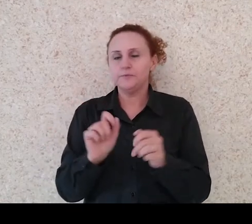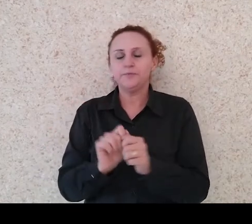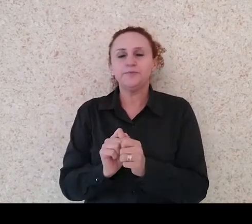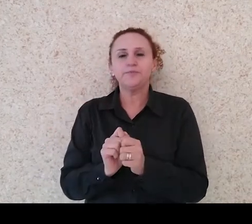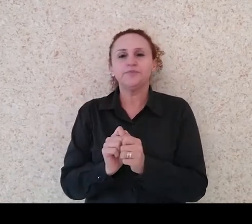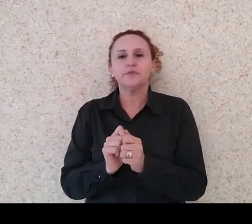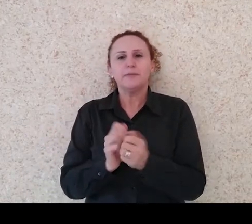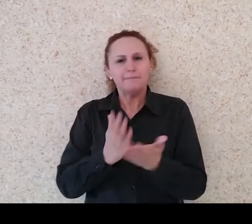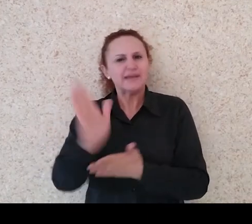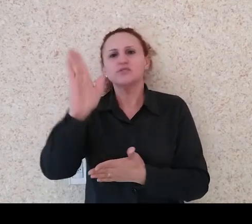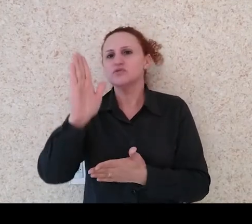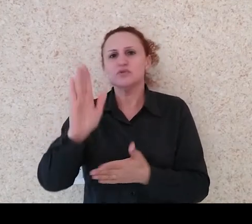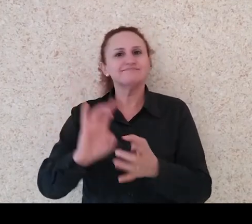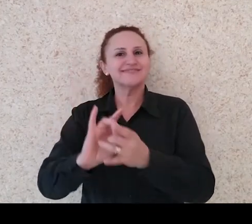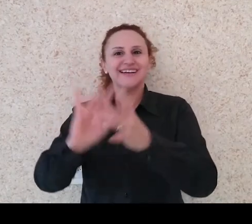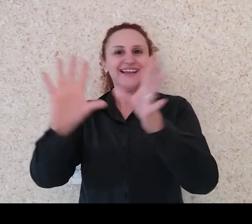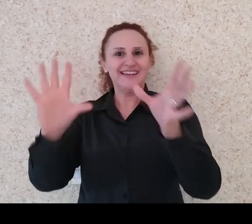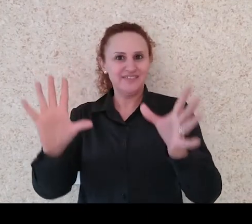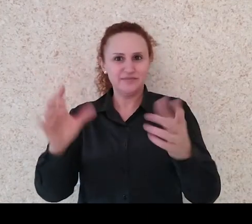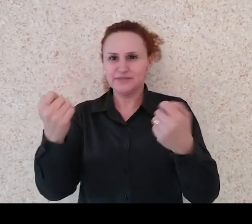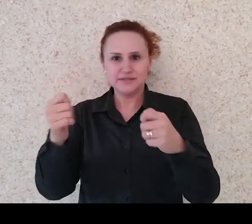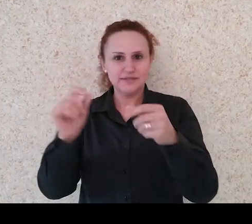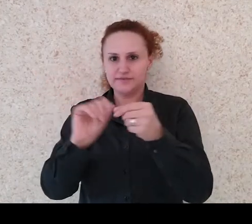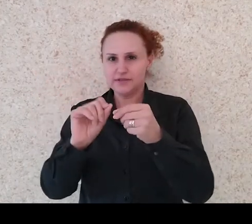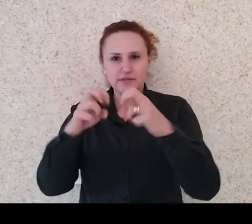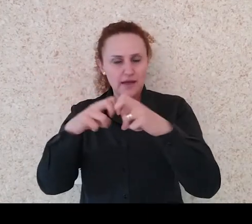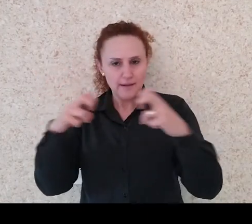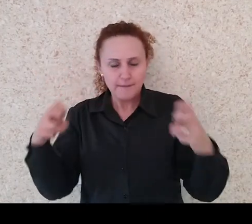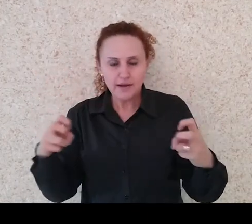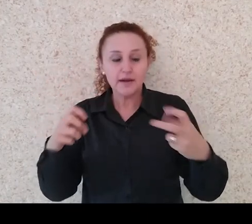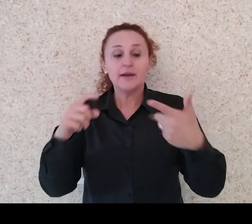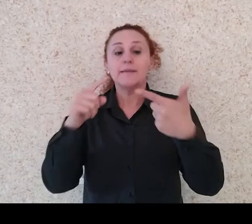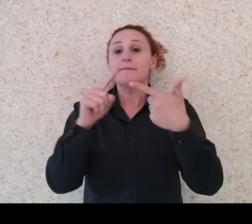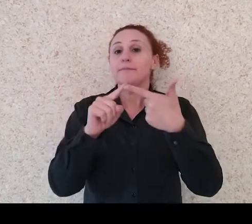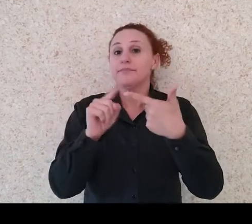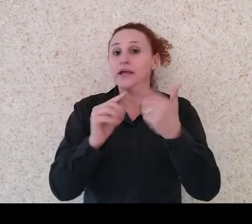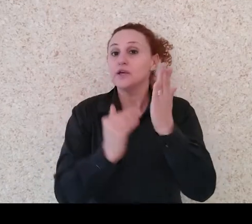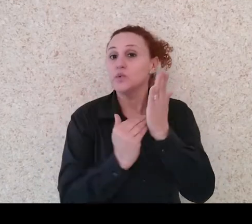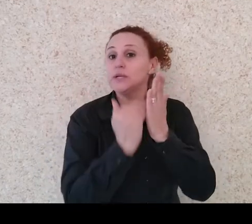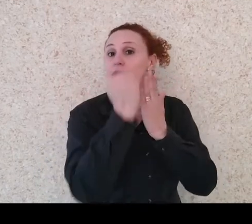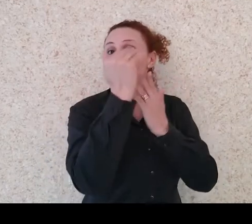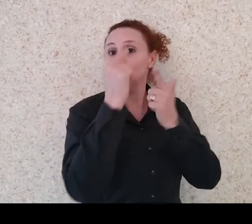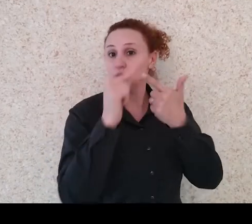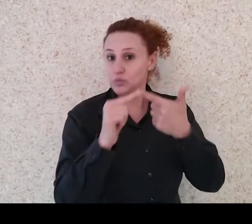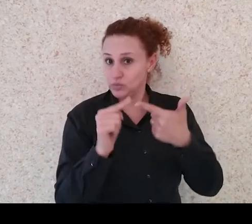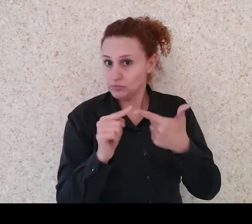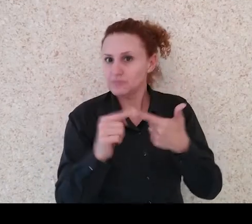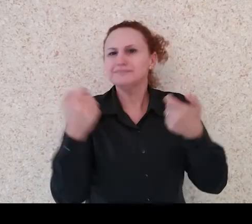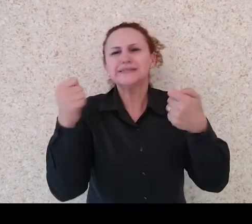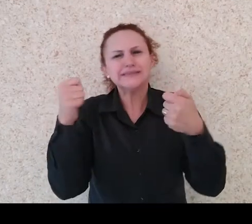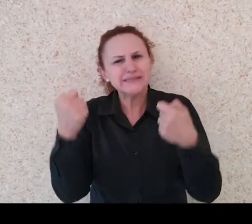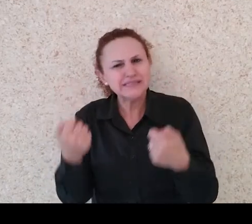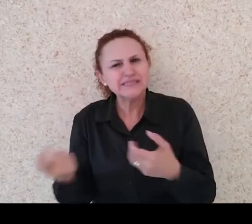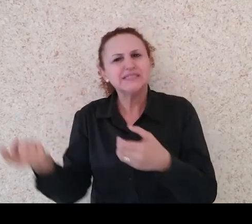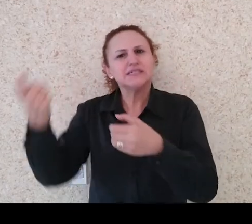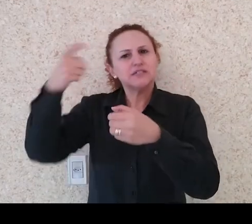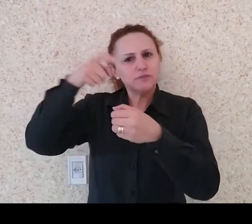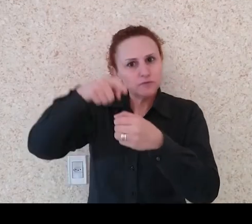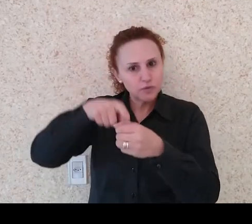O nível 2, que a cada dois anos ele precisa voltar para renovar. Pode ser que ele, do nível